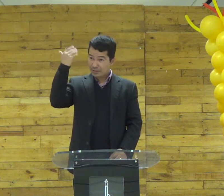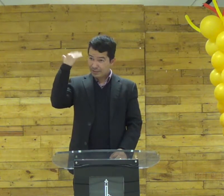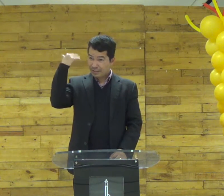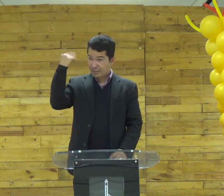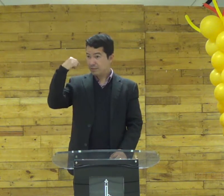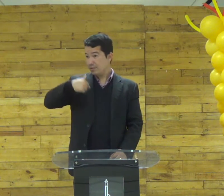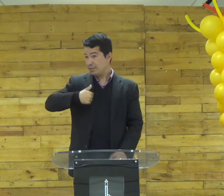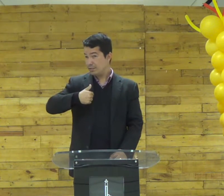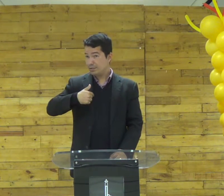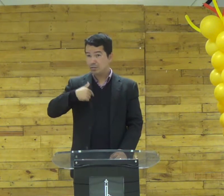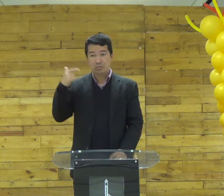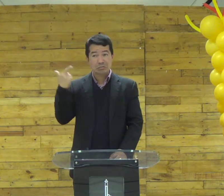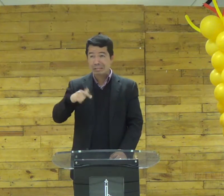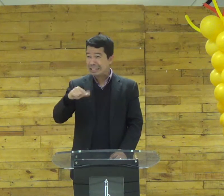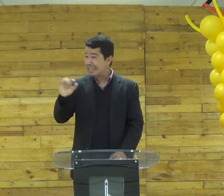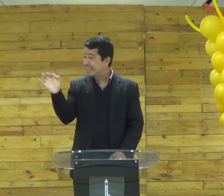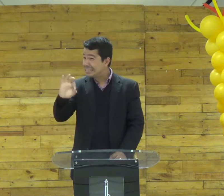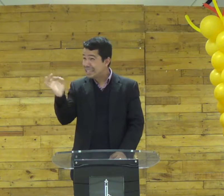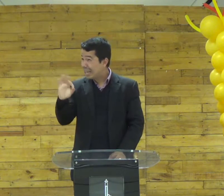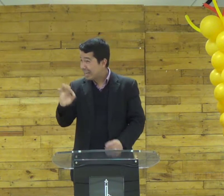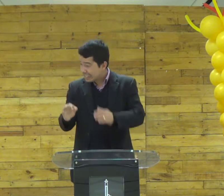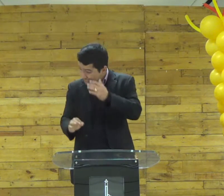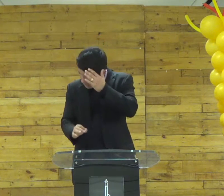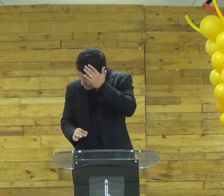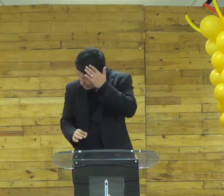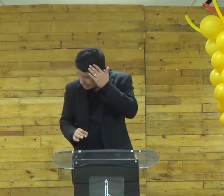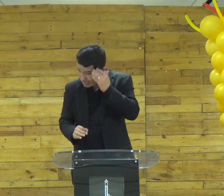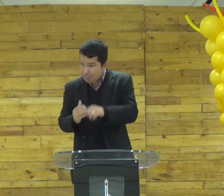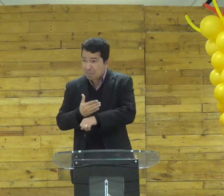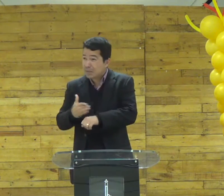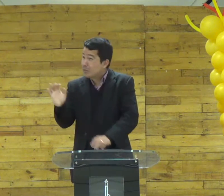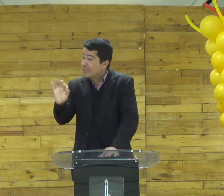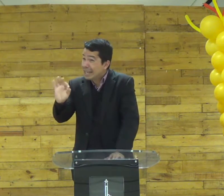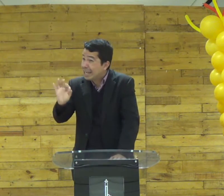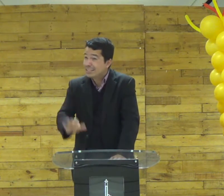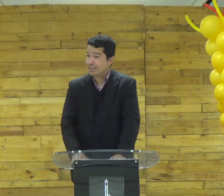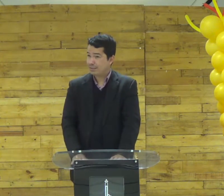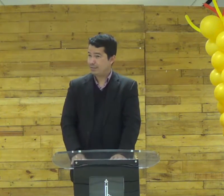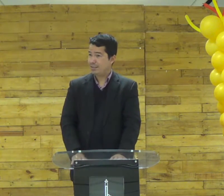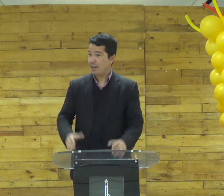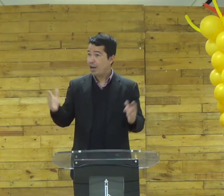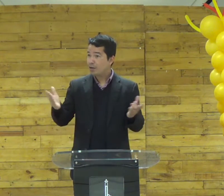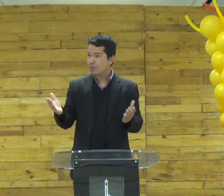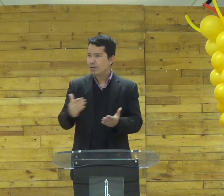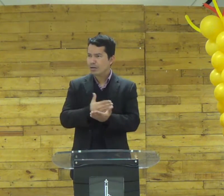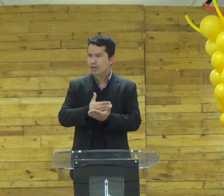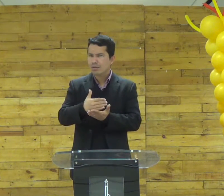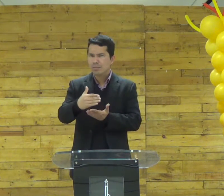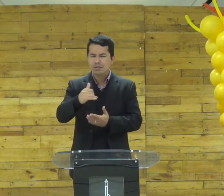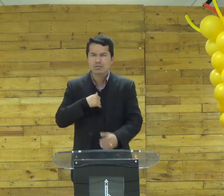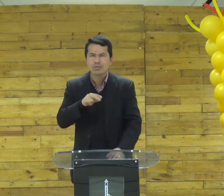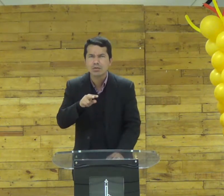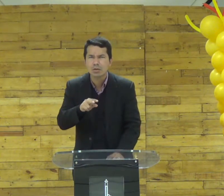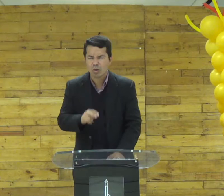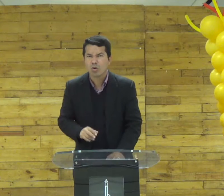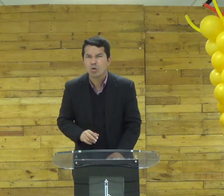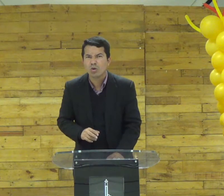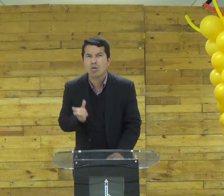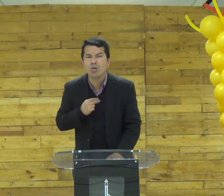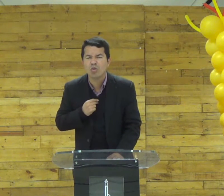se lembra que lá atrás eu não tinha nada eu não tinha cabelo branco eu não tinha cabelo branco hoje eu parei para olhar no